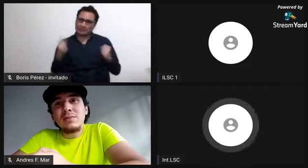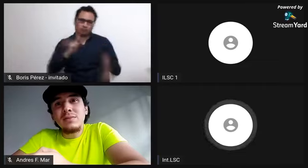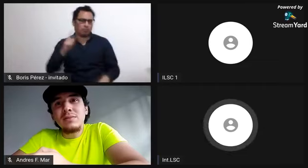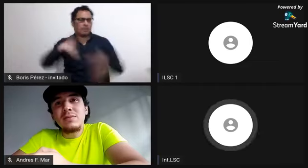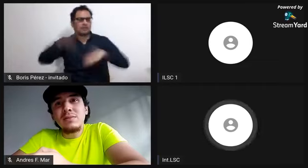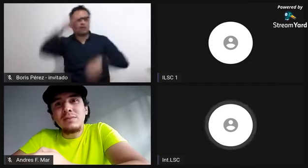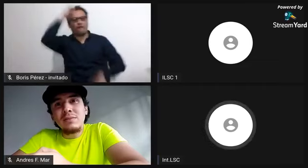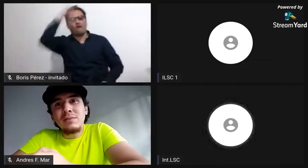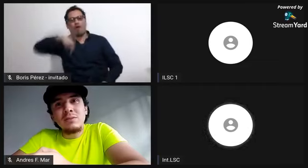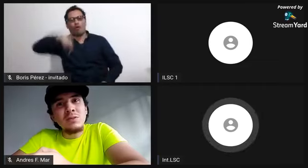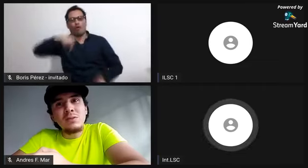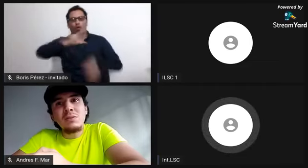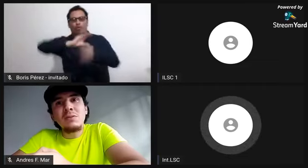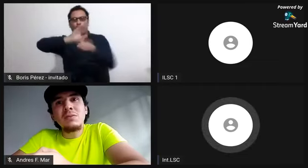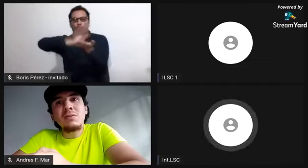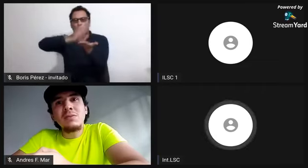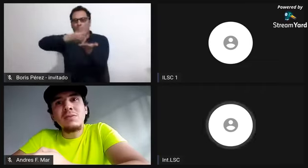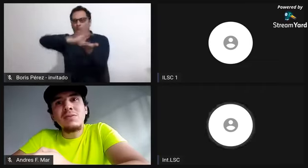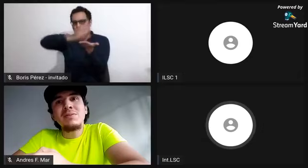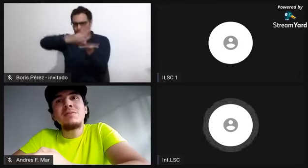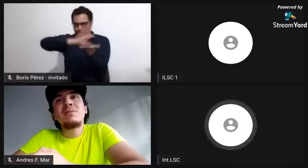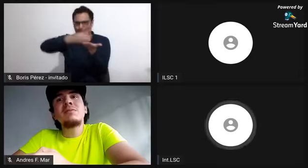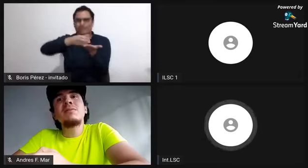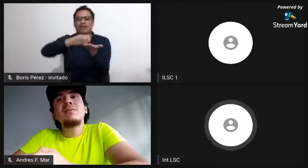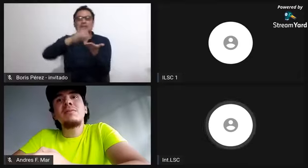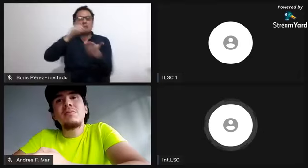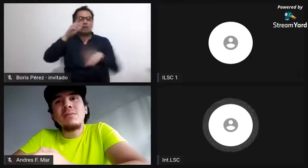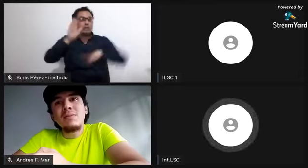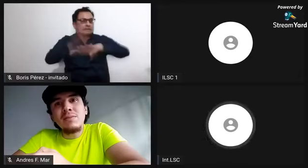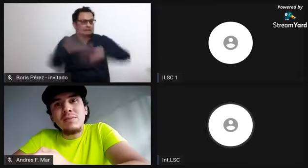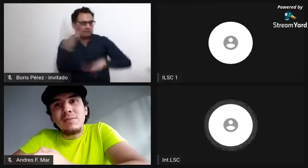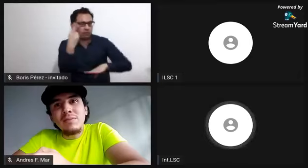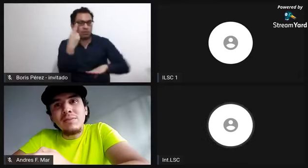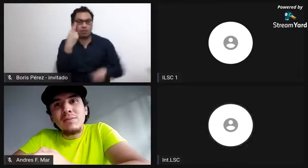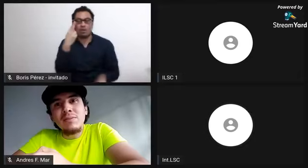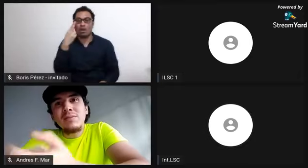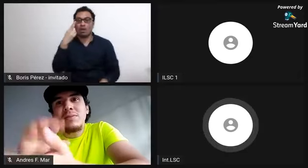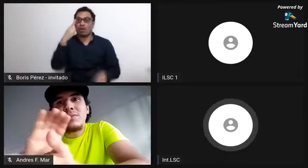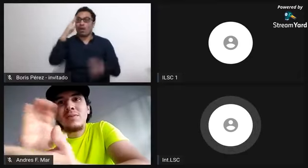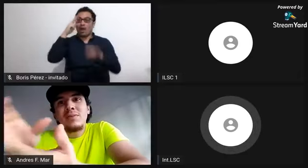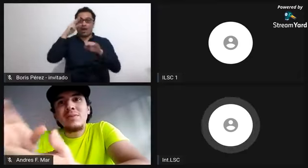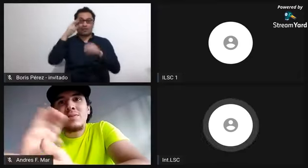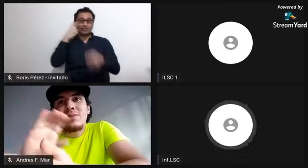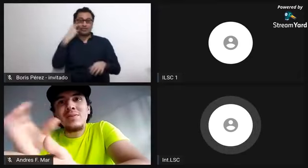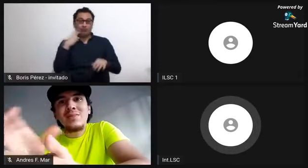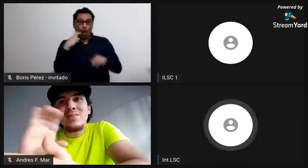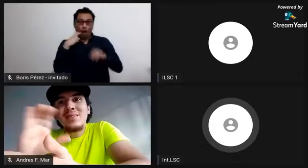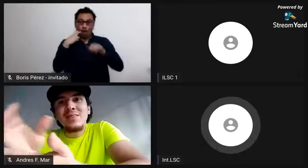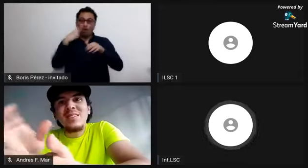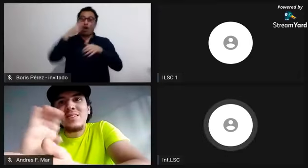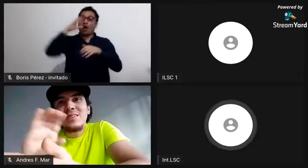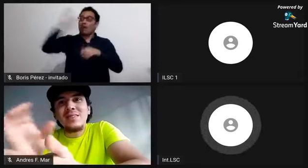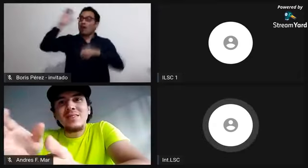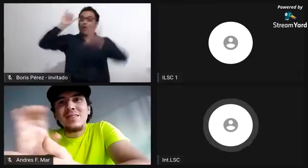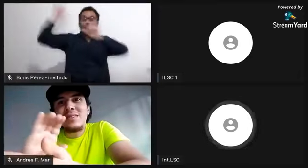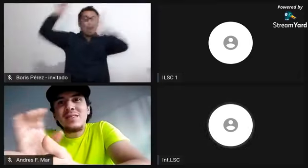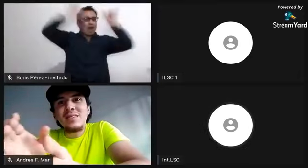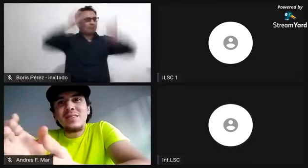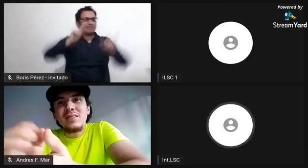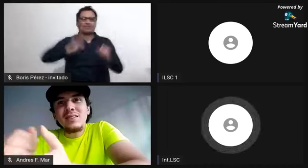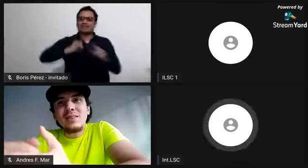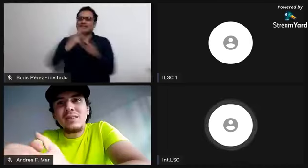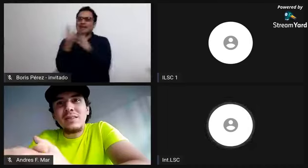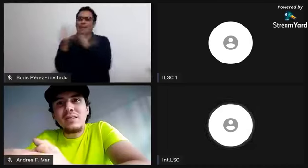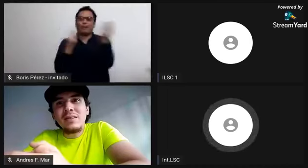donde uno puede ir a conocer un poco más acerca de la cultura. También los timbales